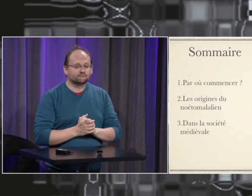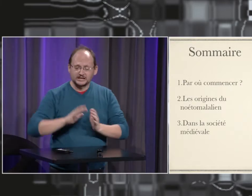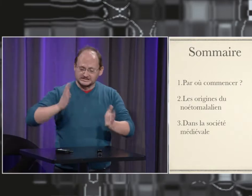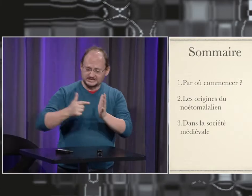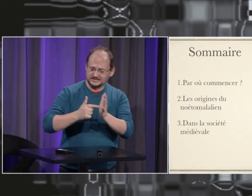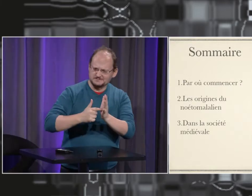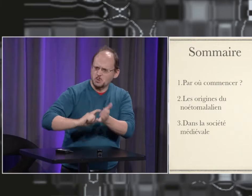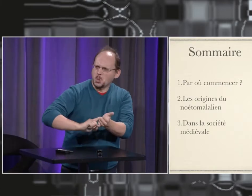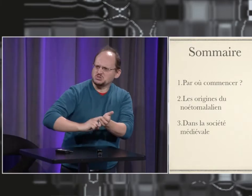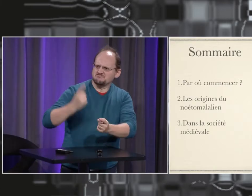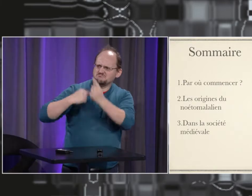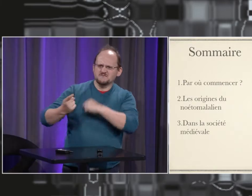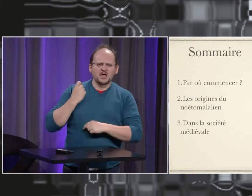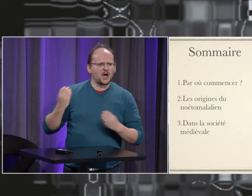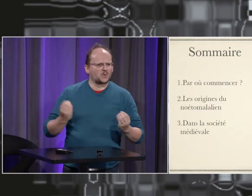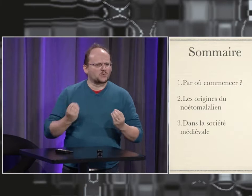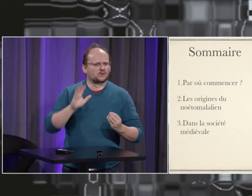pour traiter ce sujet. Puis ensuite,